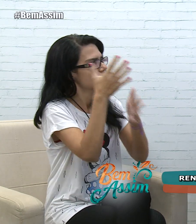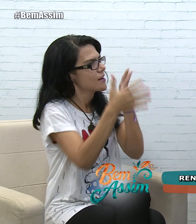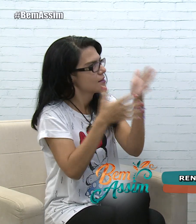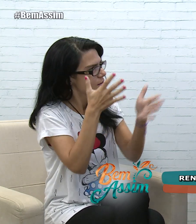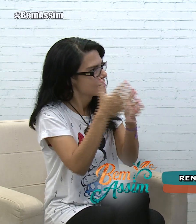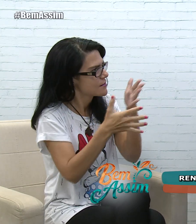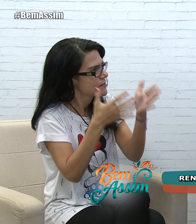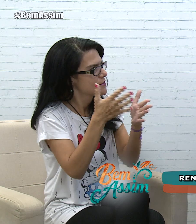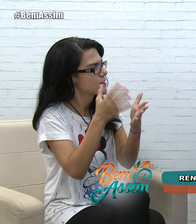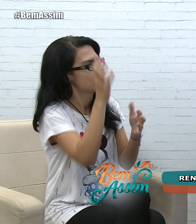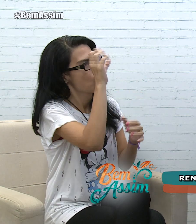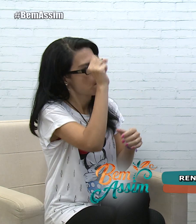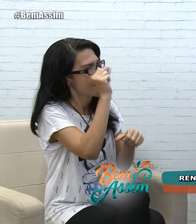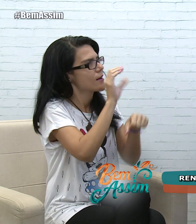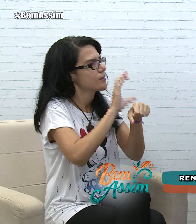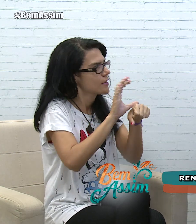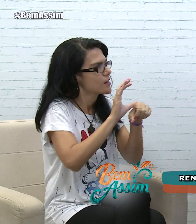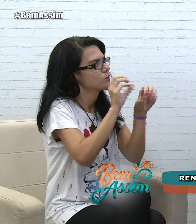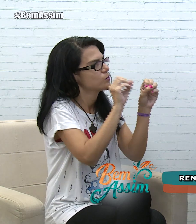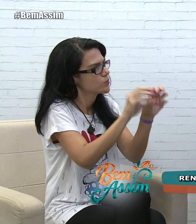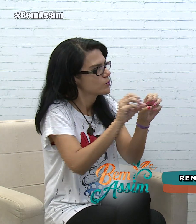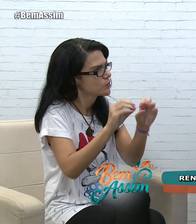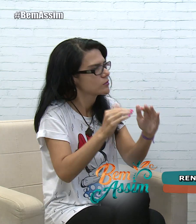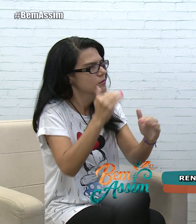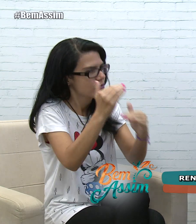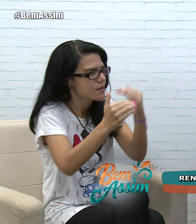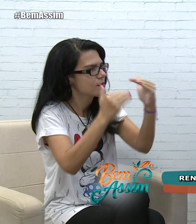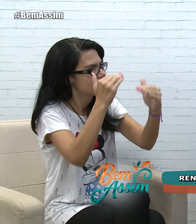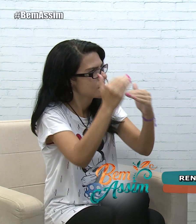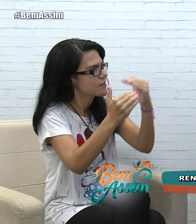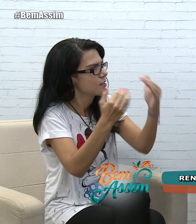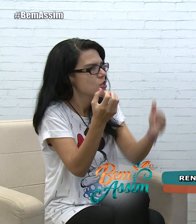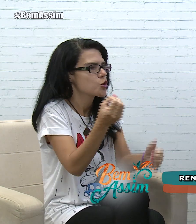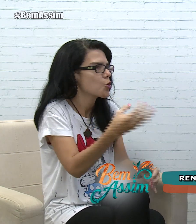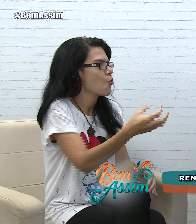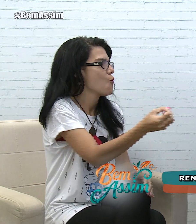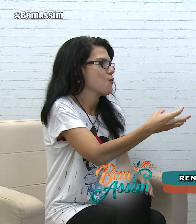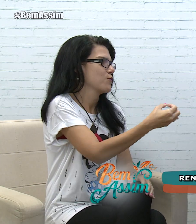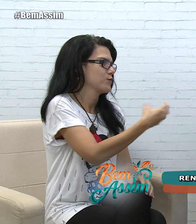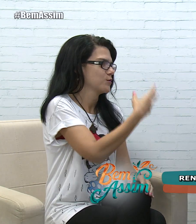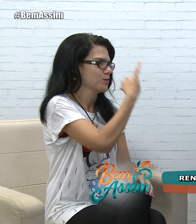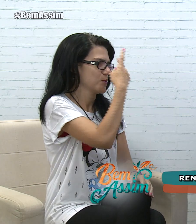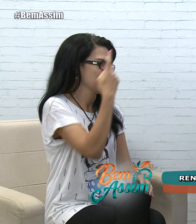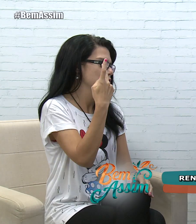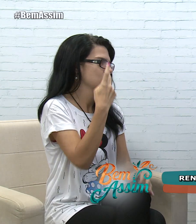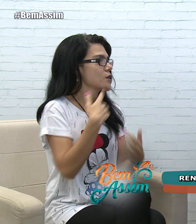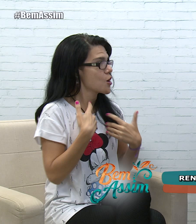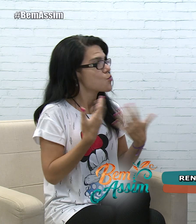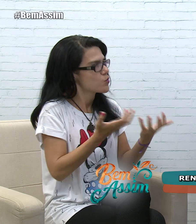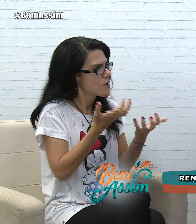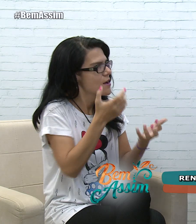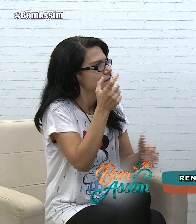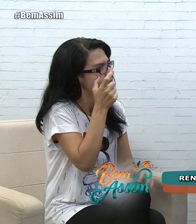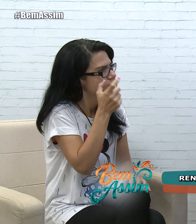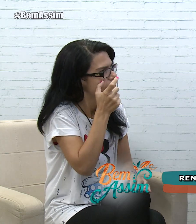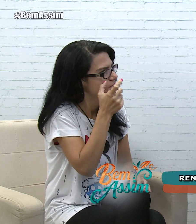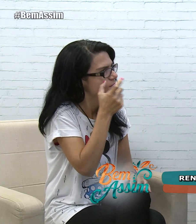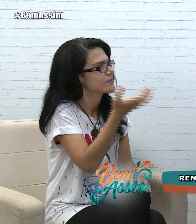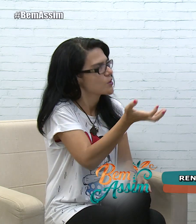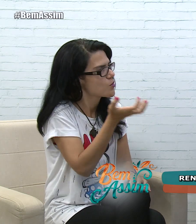ensinando libras, ensinar os sinais no desenvolvimento a todas as pessoas. Eu sempre tive interesse